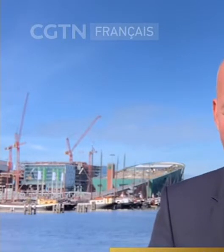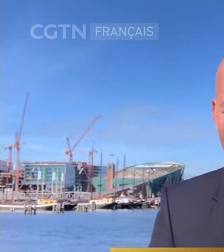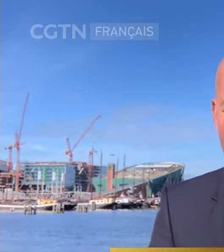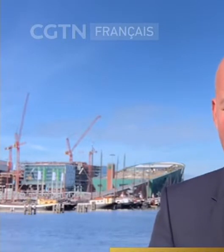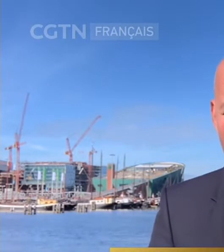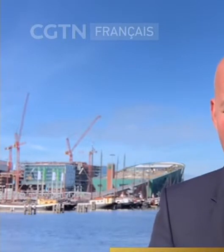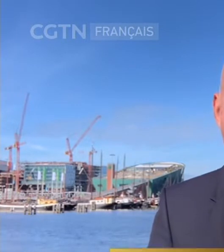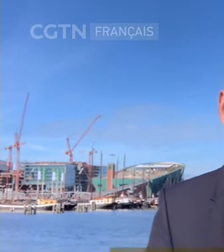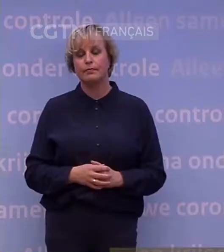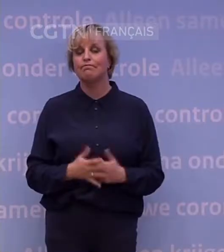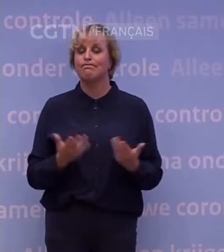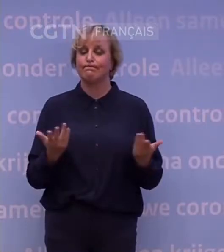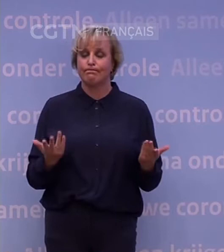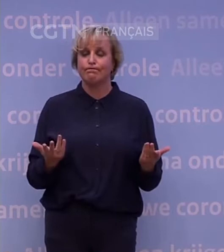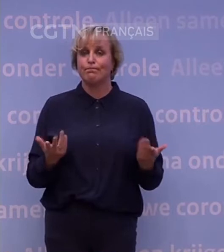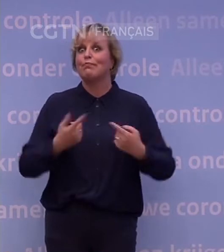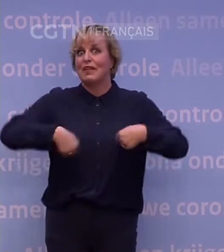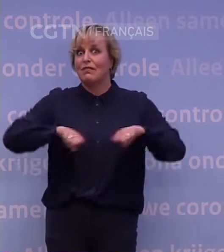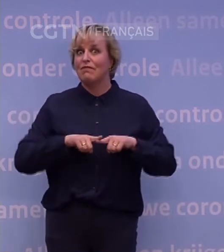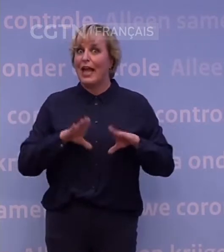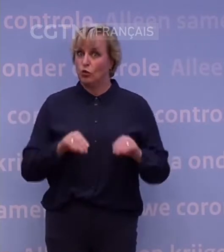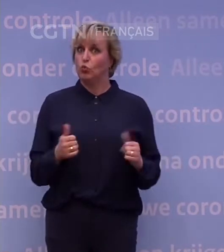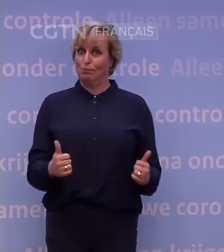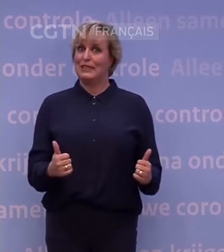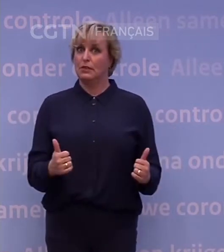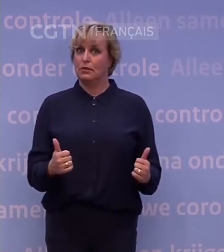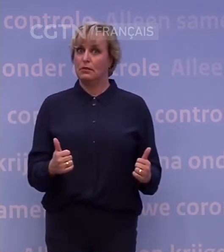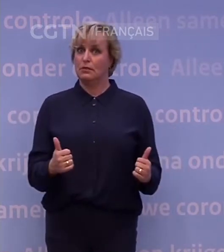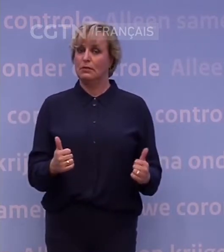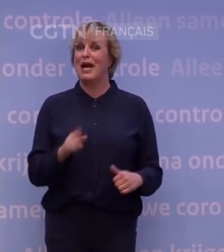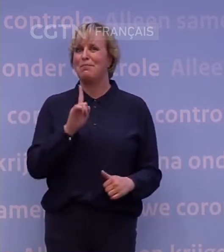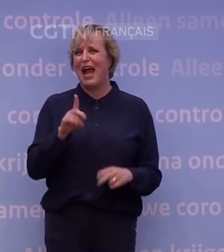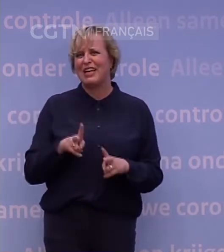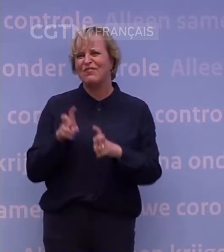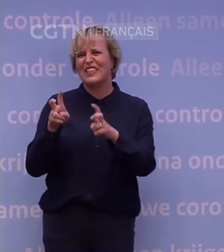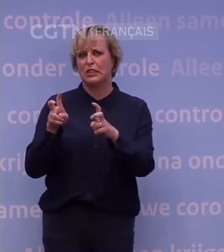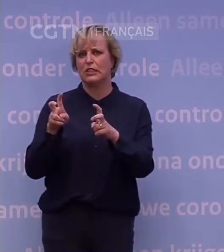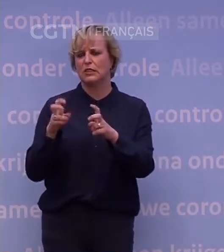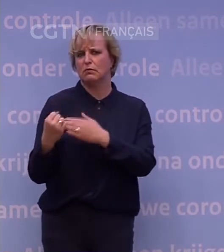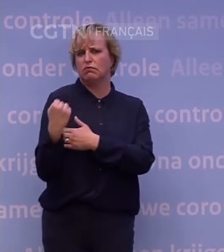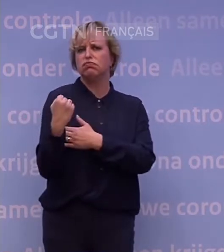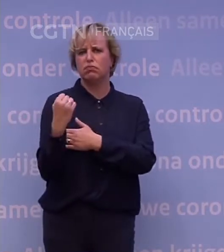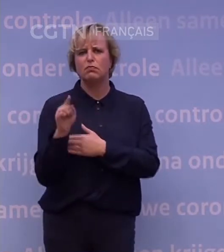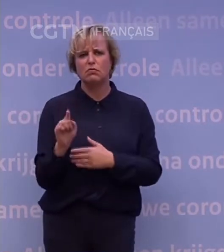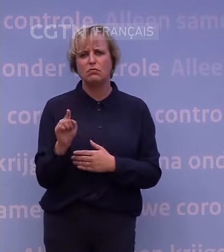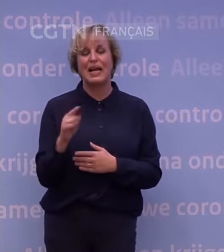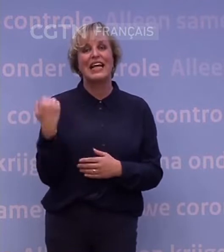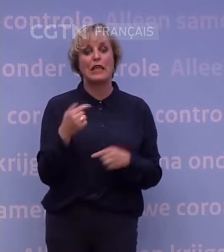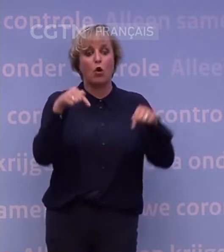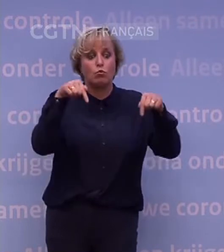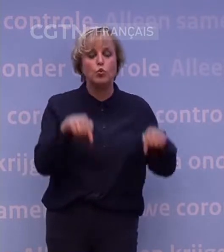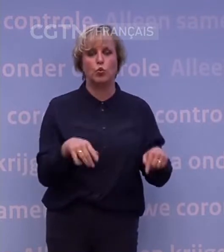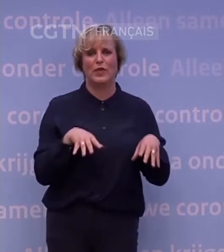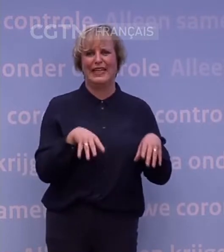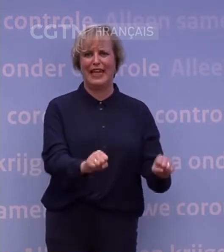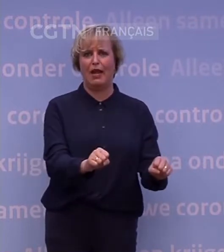mesures seront les plus sévères. Nous faisons de notre mieux, mais le virus revient. Et c'est pourquoi nous devons agir maintenant pour éviter le pire